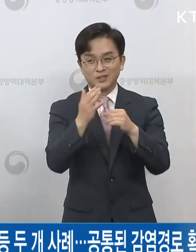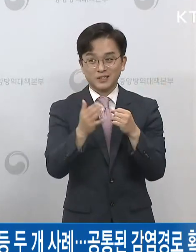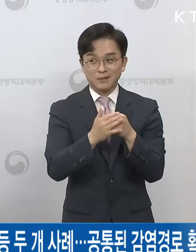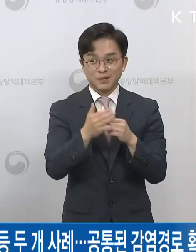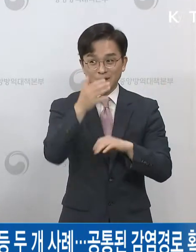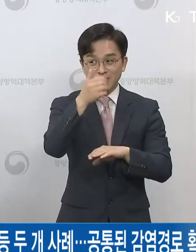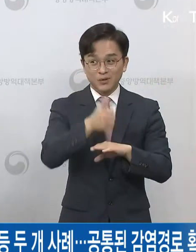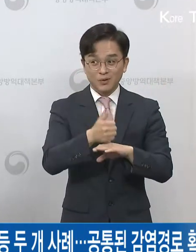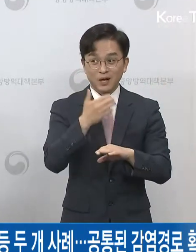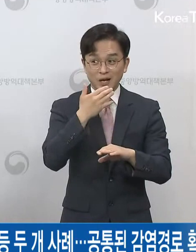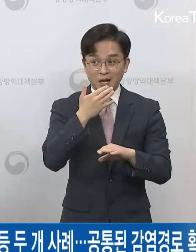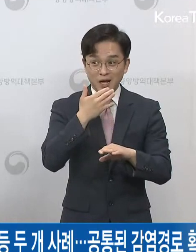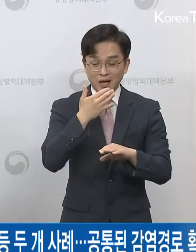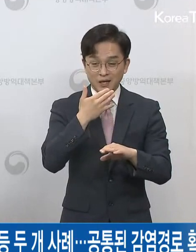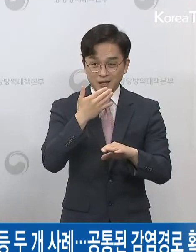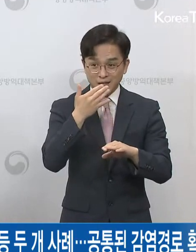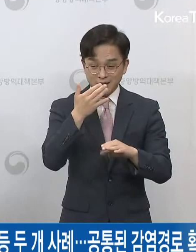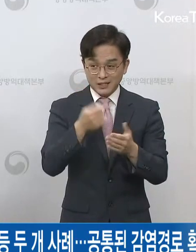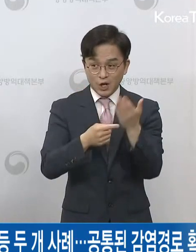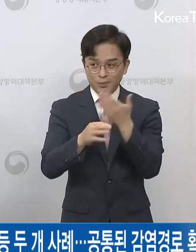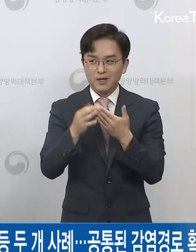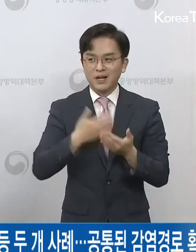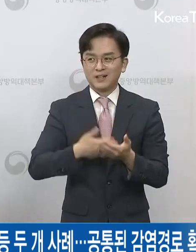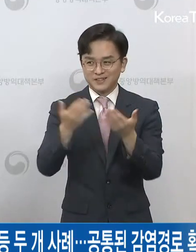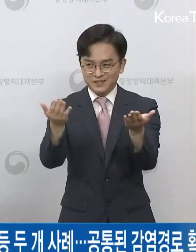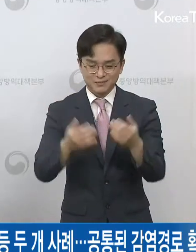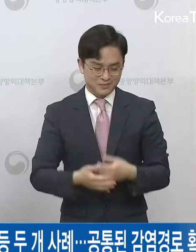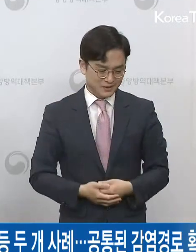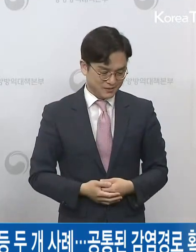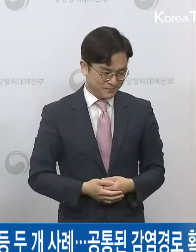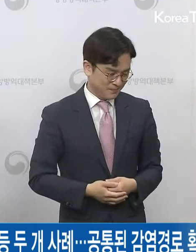상황이어서 조사가 진행되는 대로 말씀드리겠습니다.